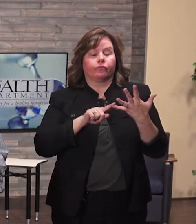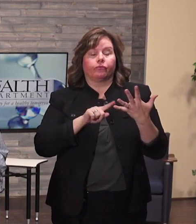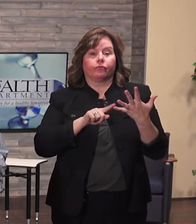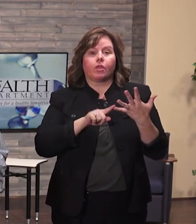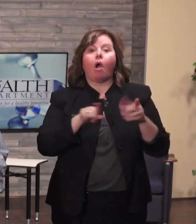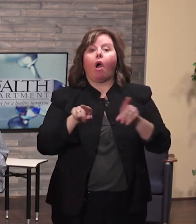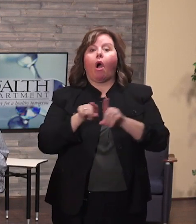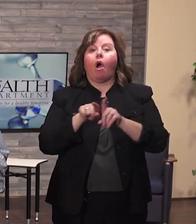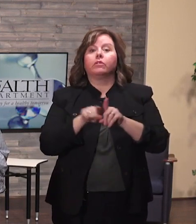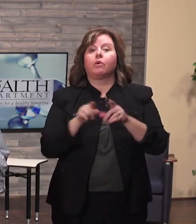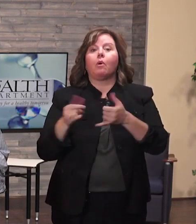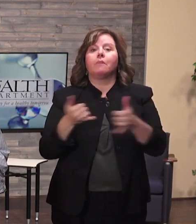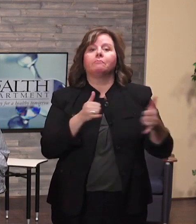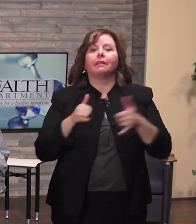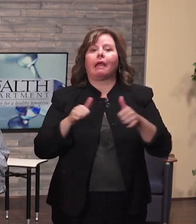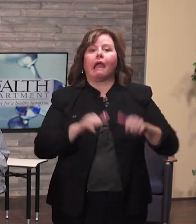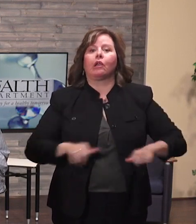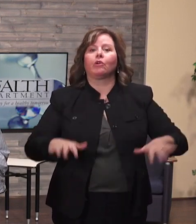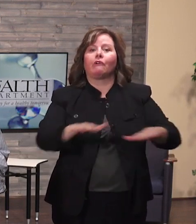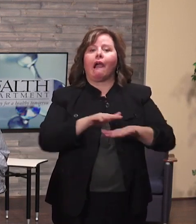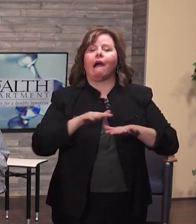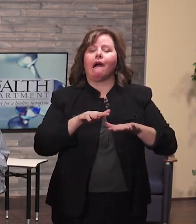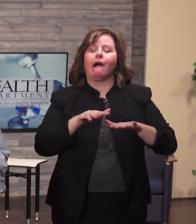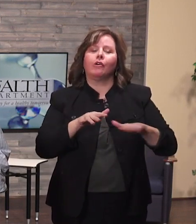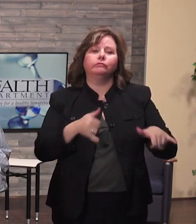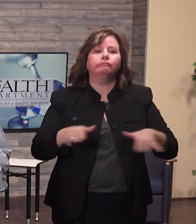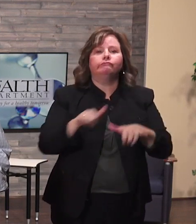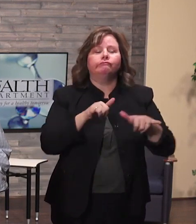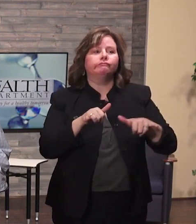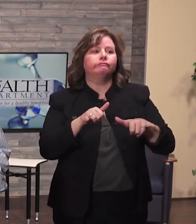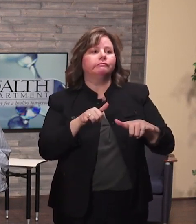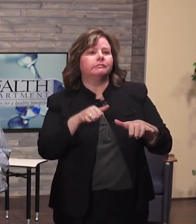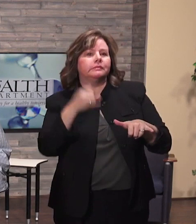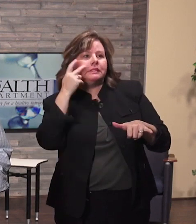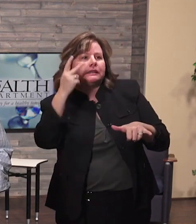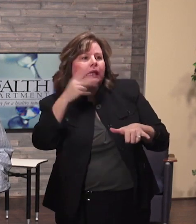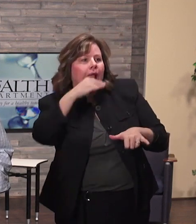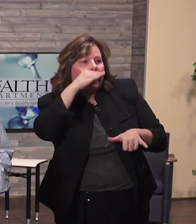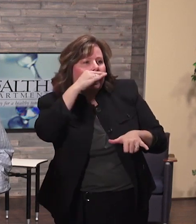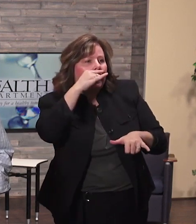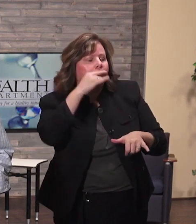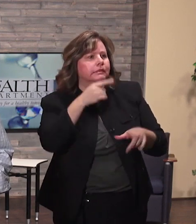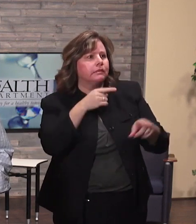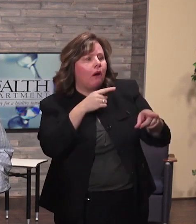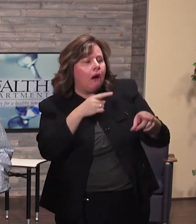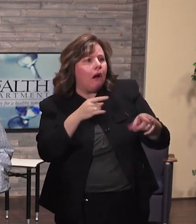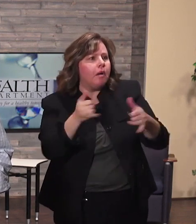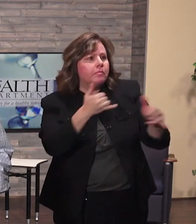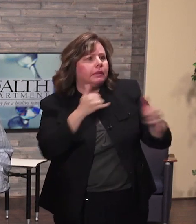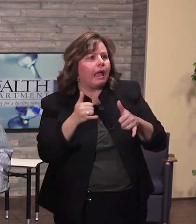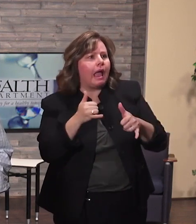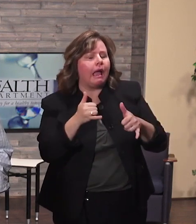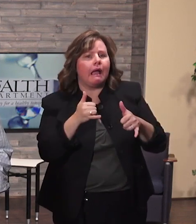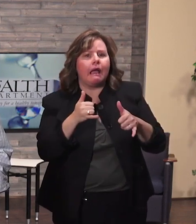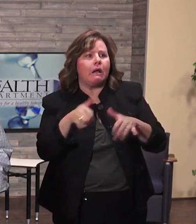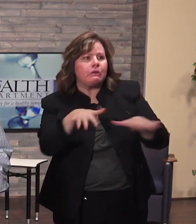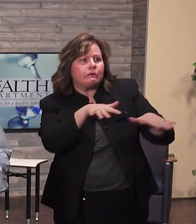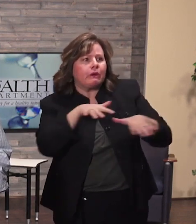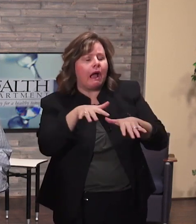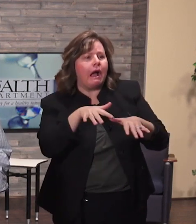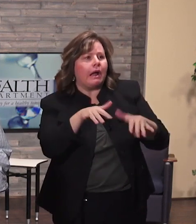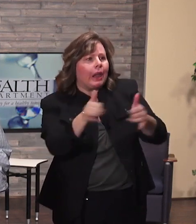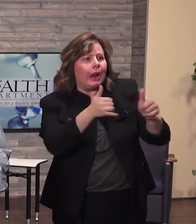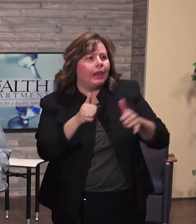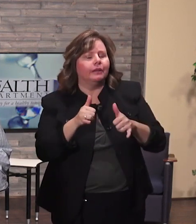positivamente de COVID-19. Usted debe estar en cuarentena en casa durante 14 días y